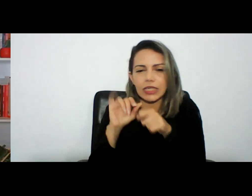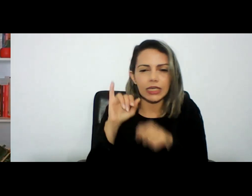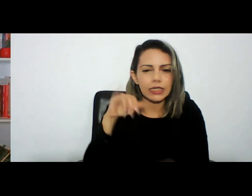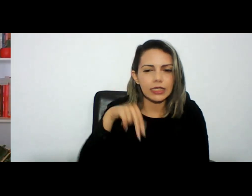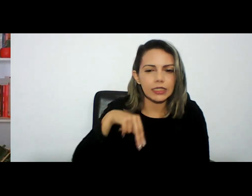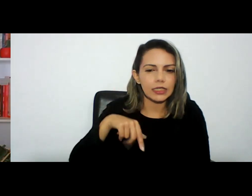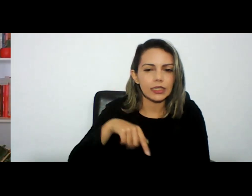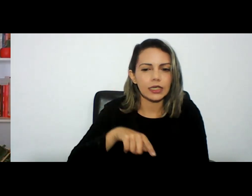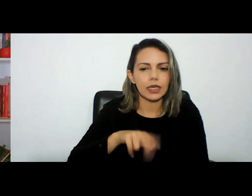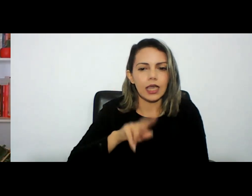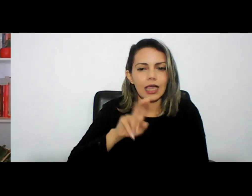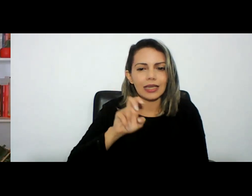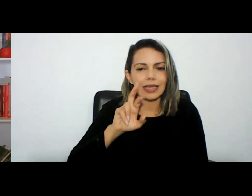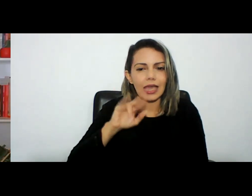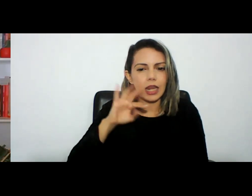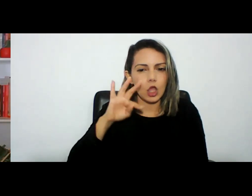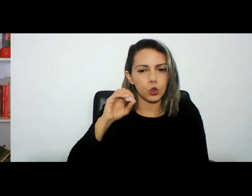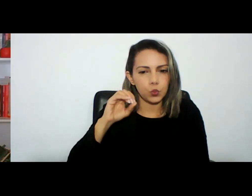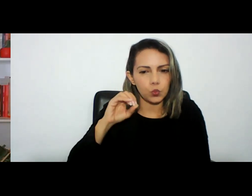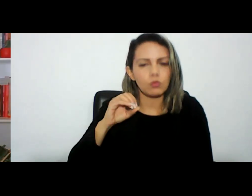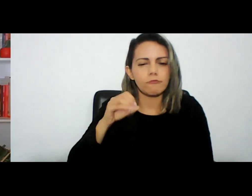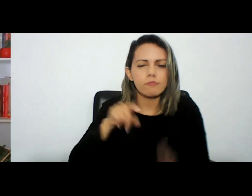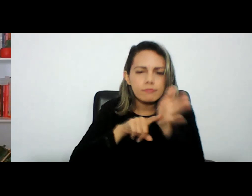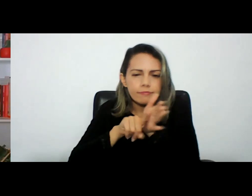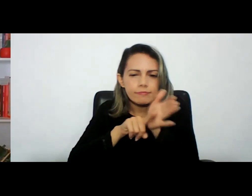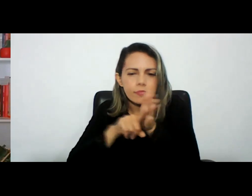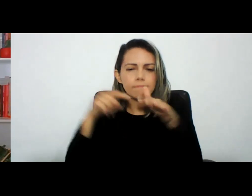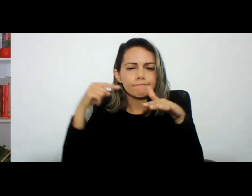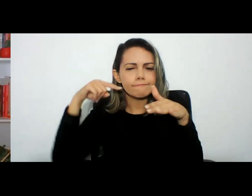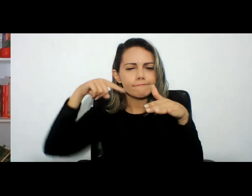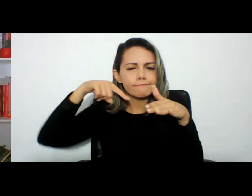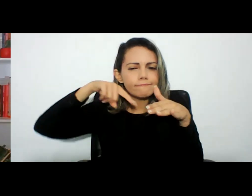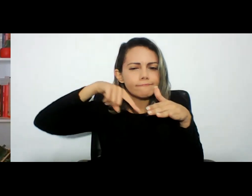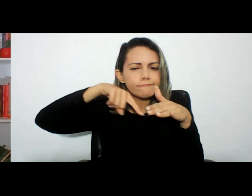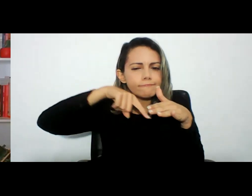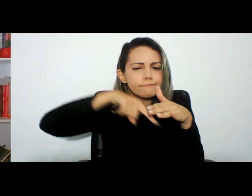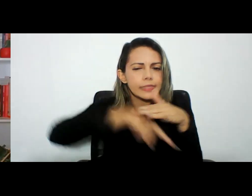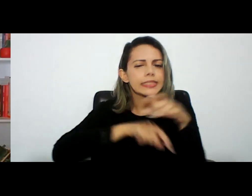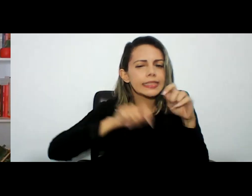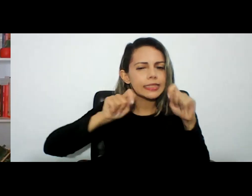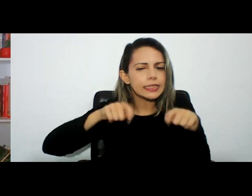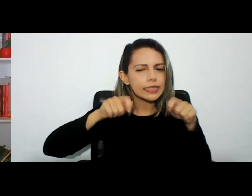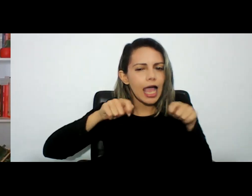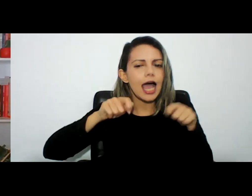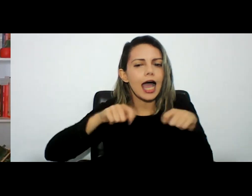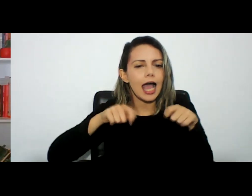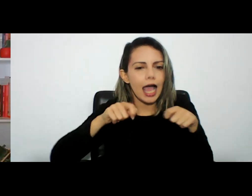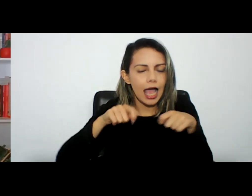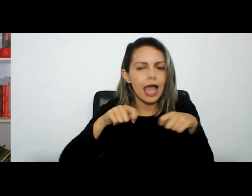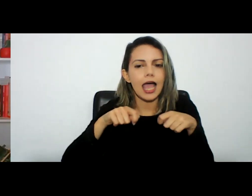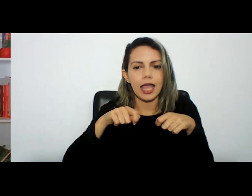da profundidade que vai ser buscado pelo olhar investigativo se caminha para uma